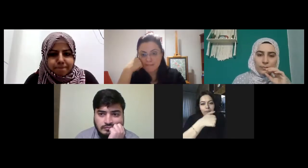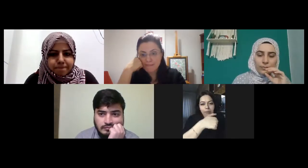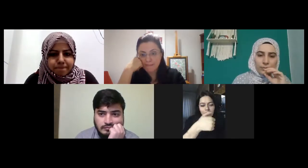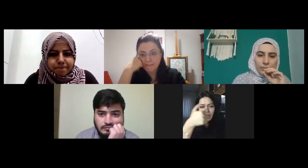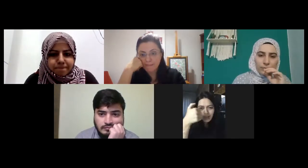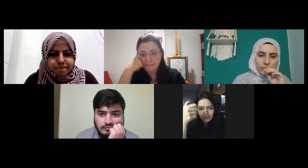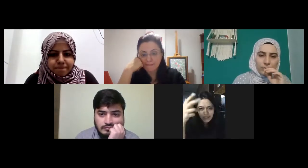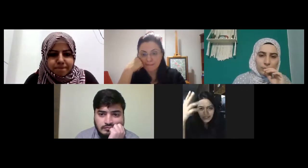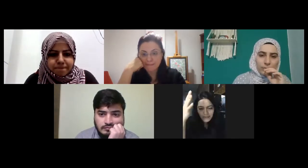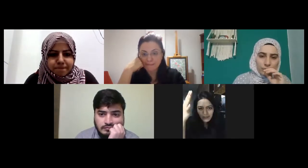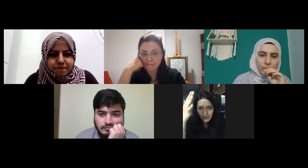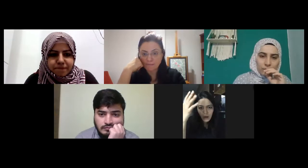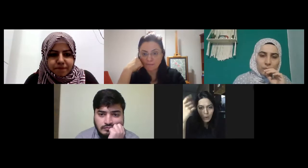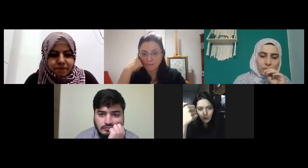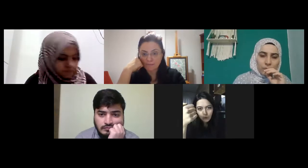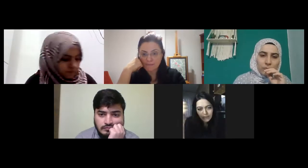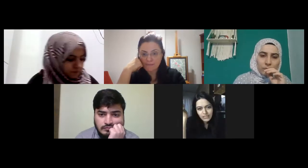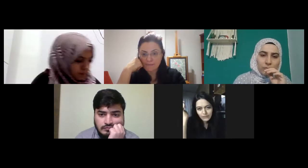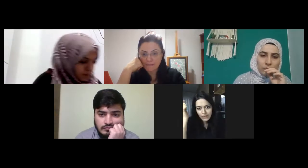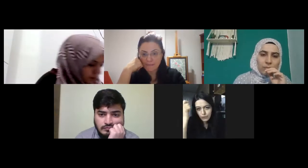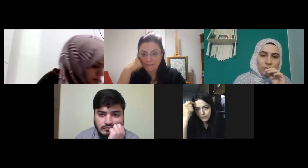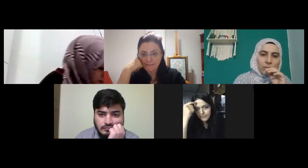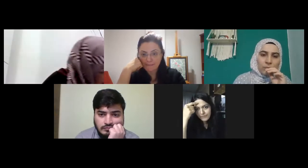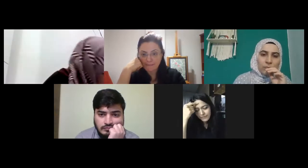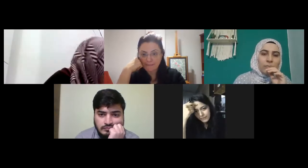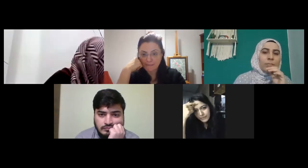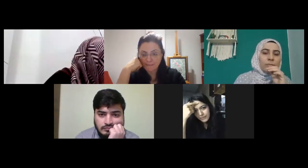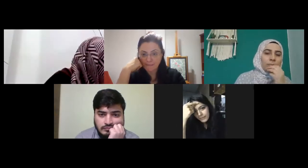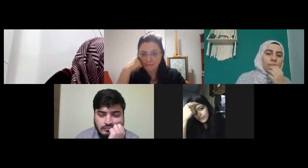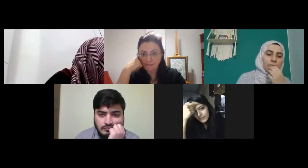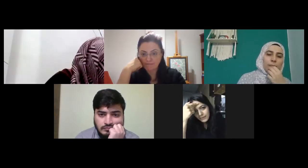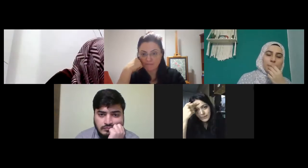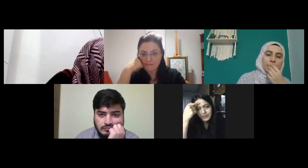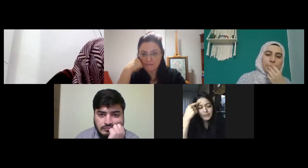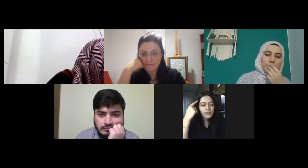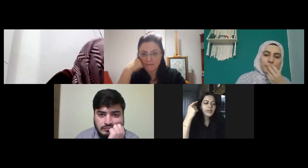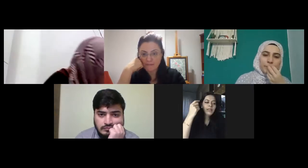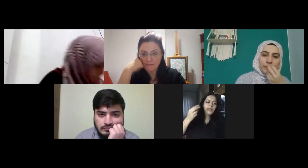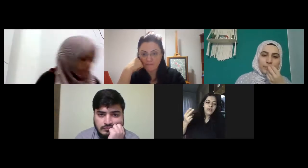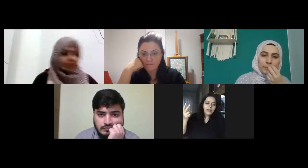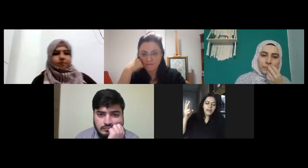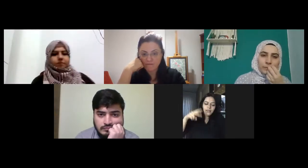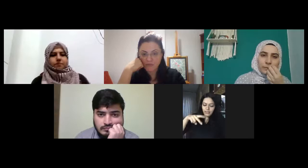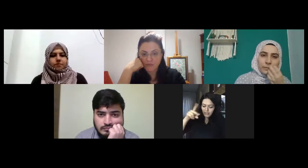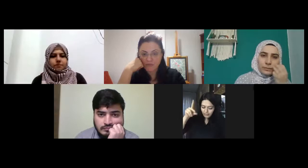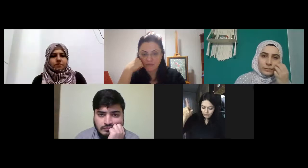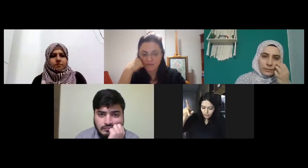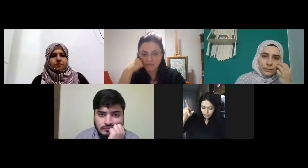başta altı yedi sekiz vardı ya onun yanına sıfır ekliyorum hı hı hı hı altmıştan yüze